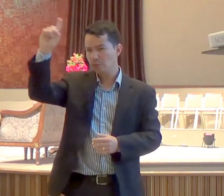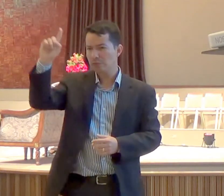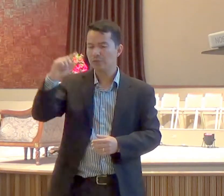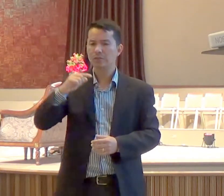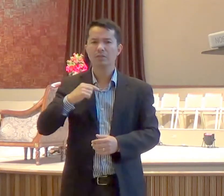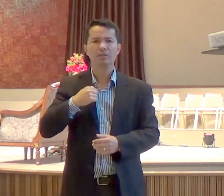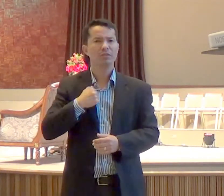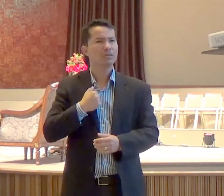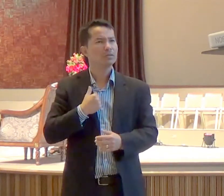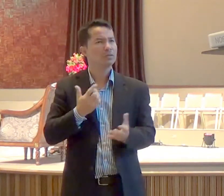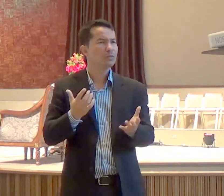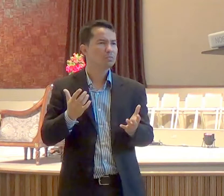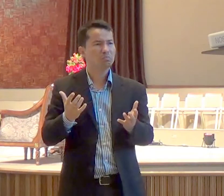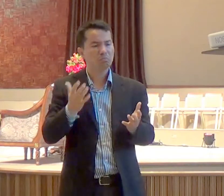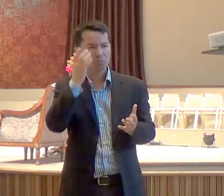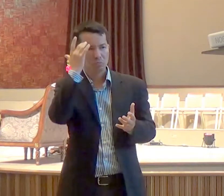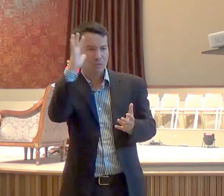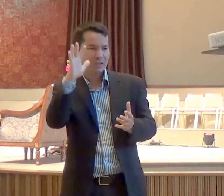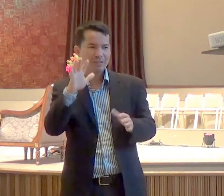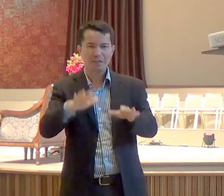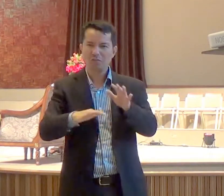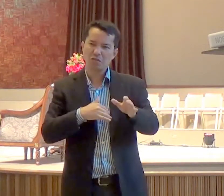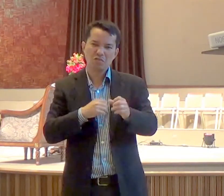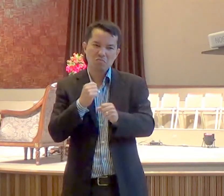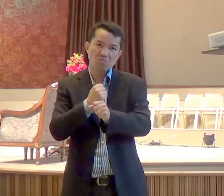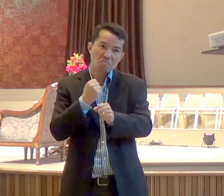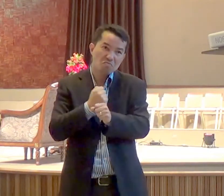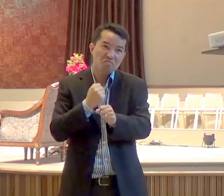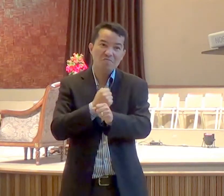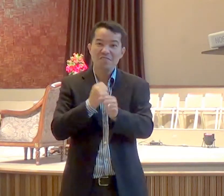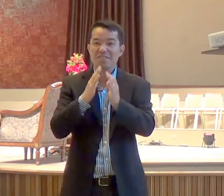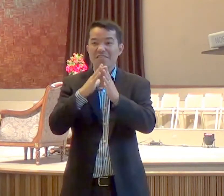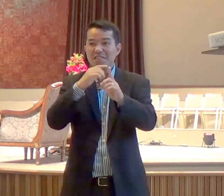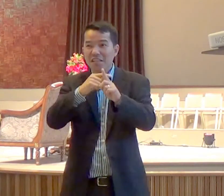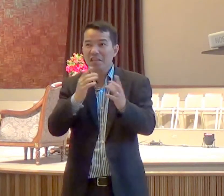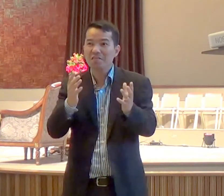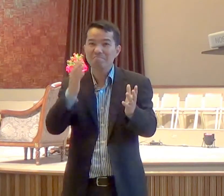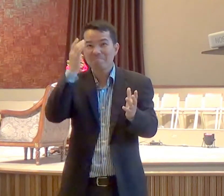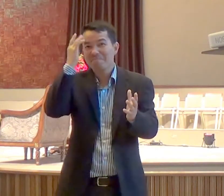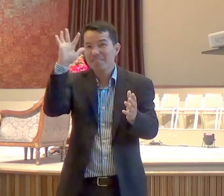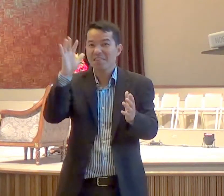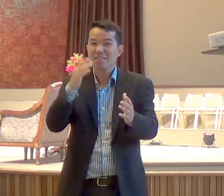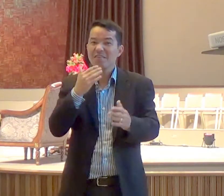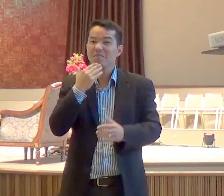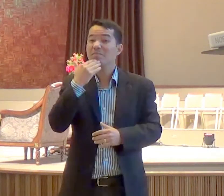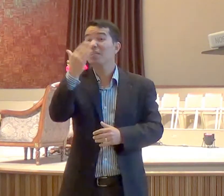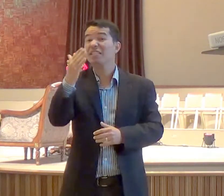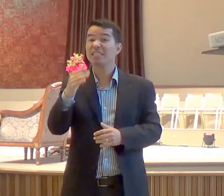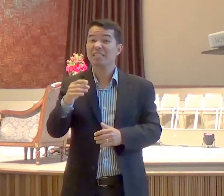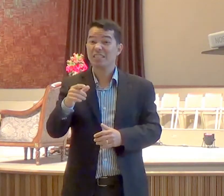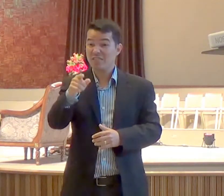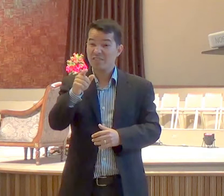tiver na construção de uma igreja, alguma coisa assim, pedir para colocar cinto de segurança nas cadeiras,